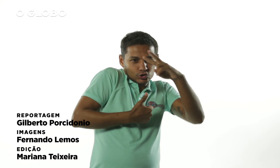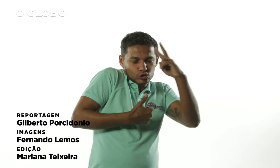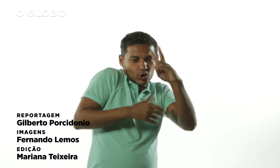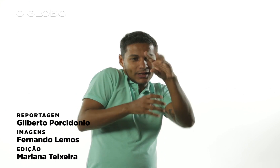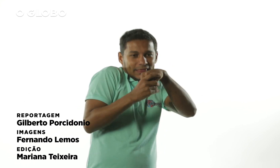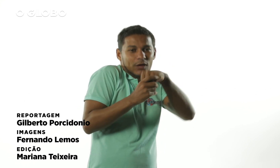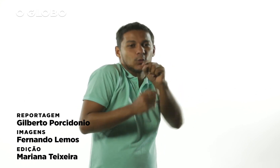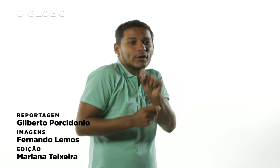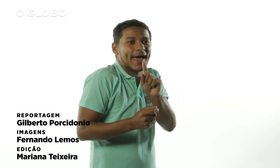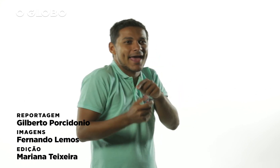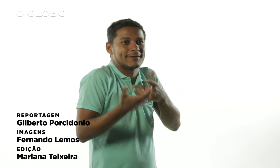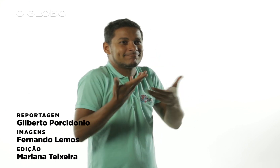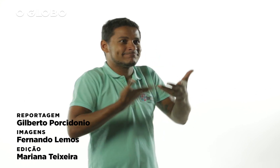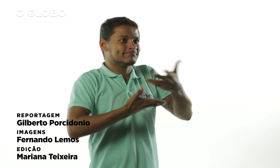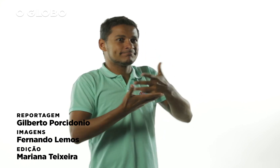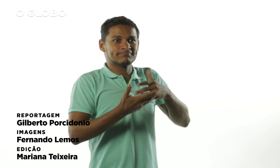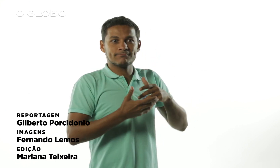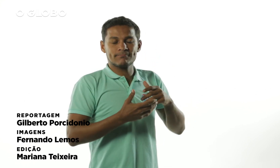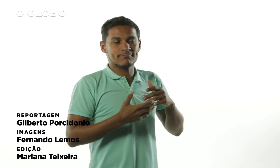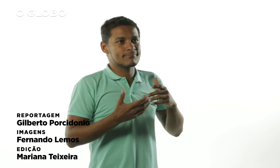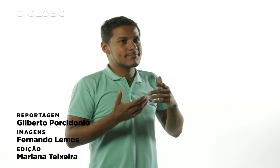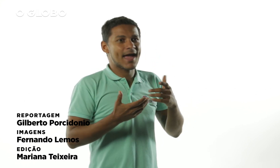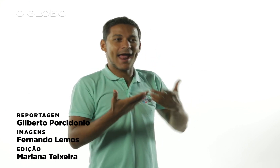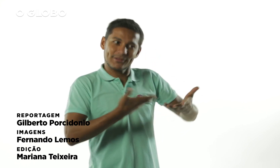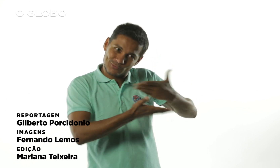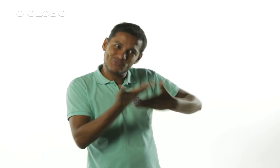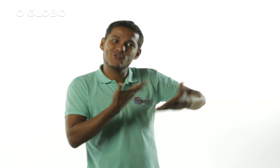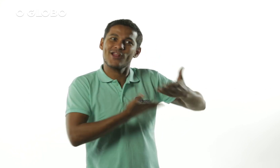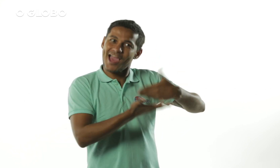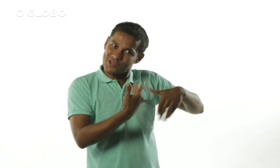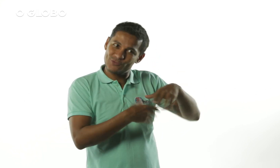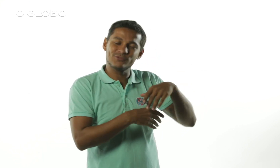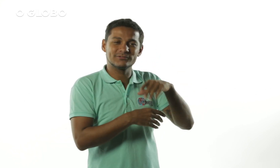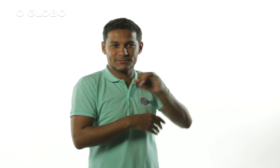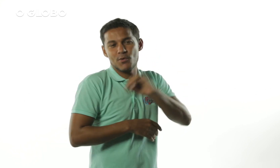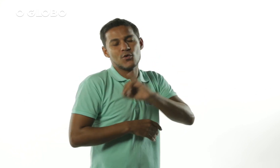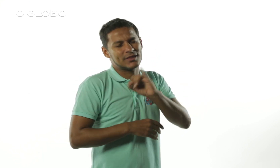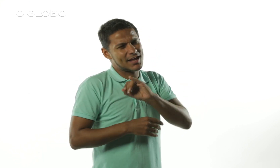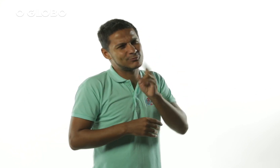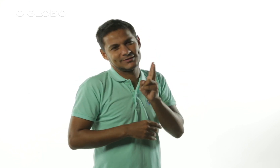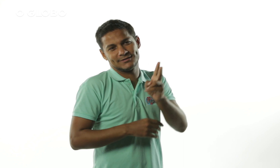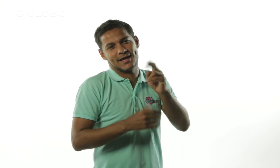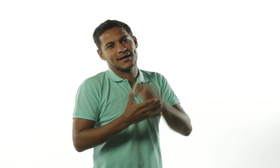eu consegui adaptar pra Libras Então é uma troca Sempre é uma troca É muito importante